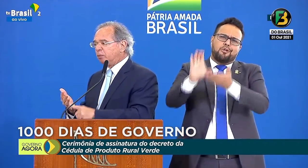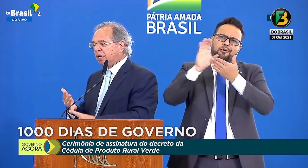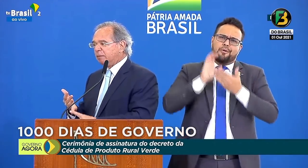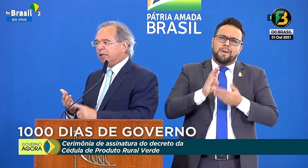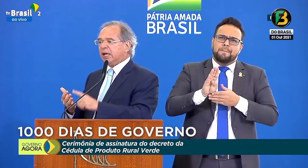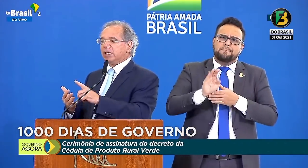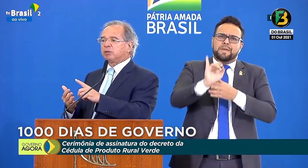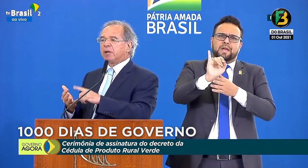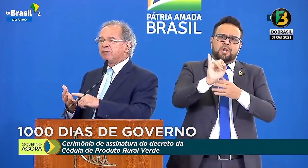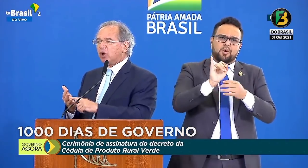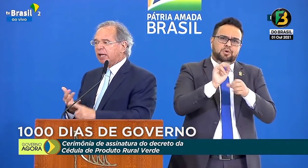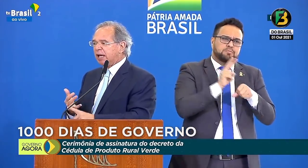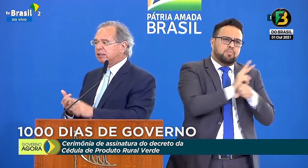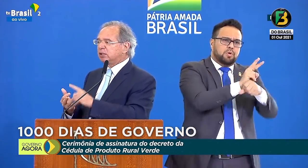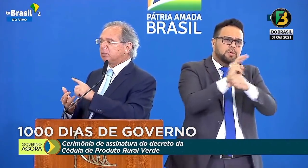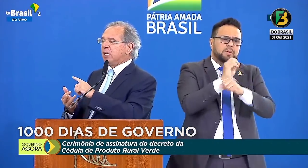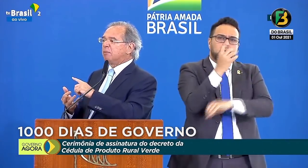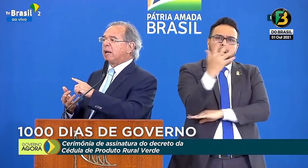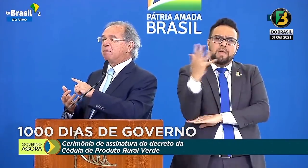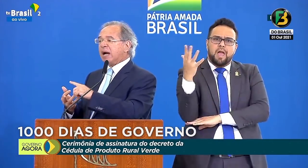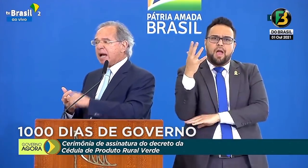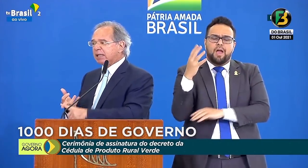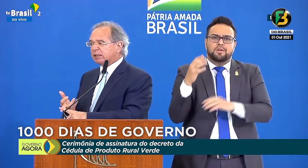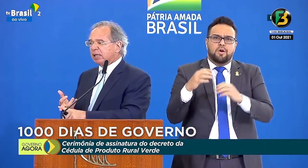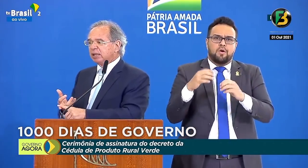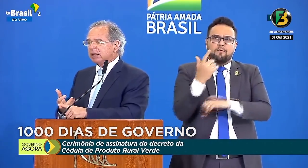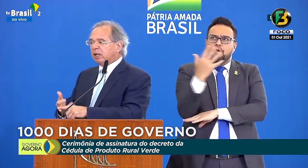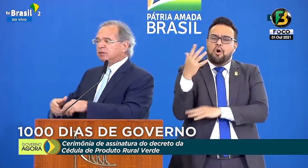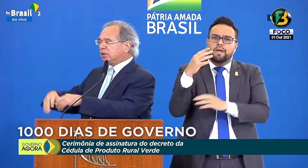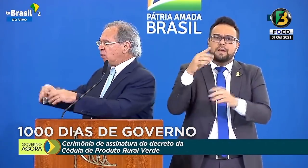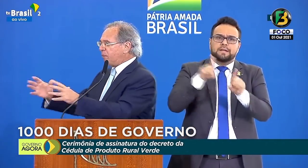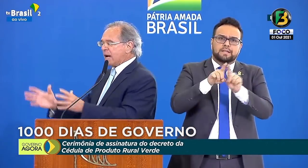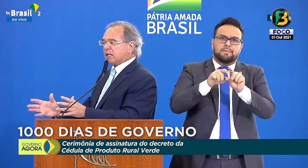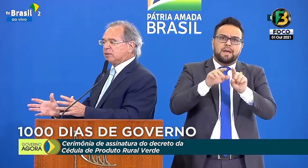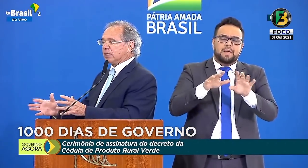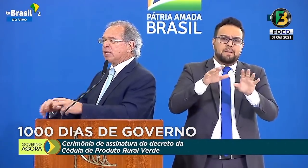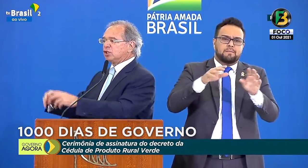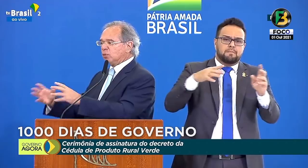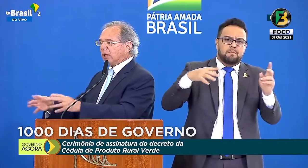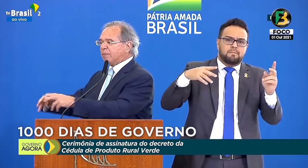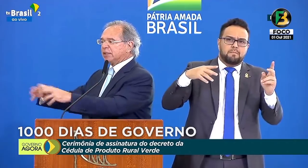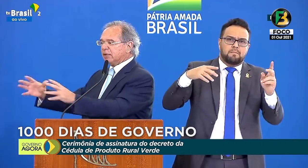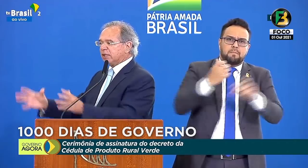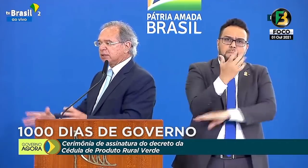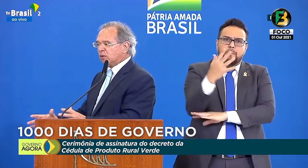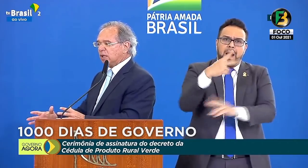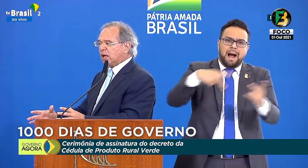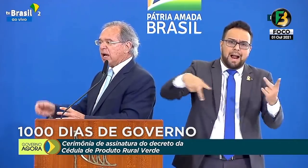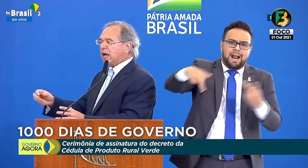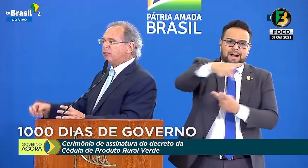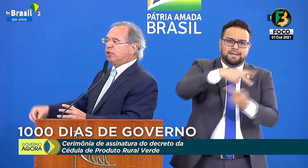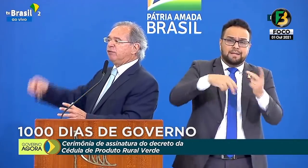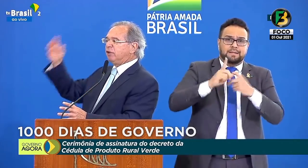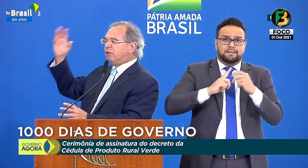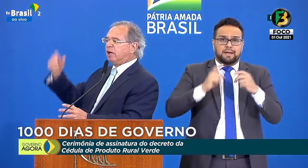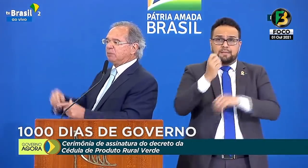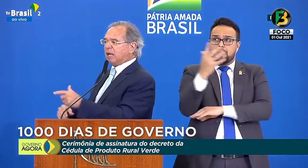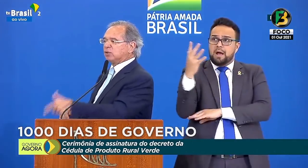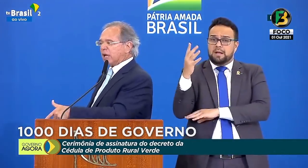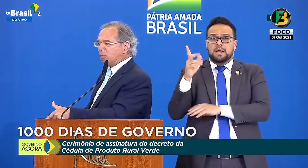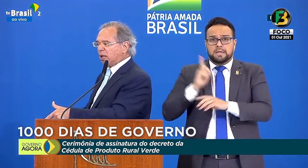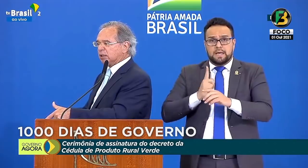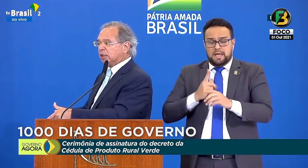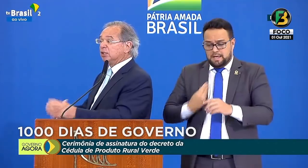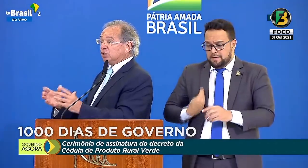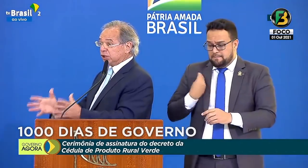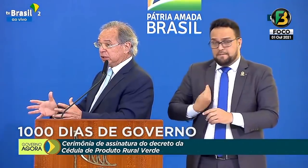preservação do meio ambiente, para florestas, para parques. Quer dizer, você tem um parque, você quer estimular a preservação, a árvore viva vale